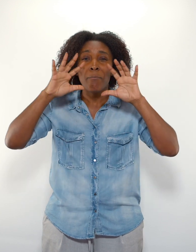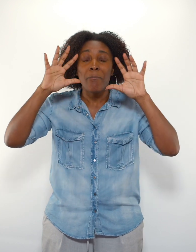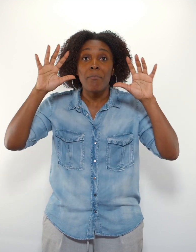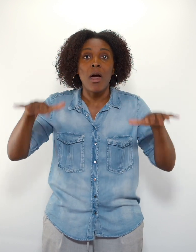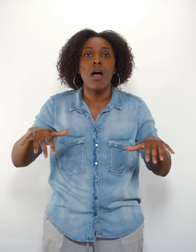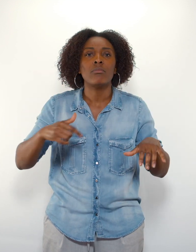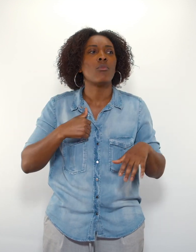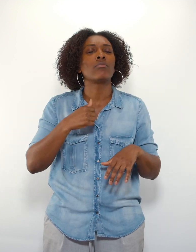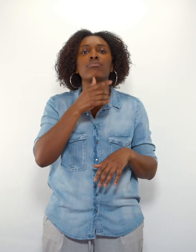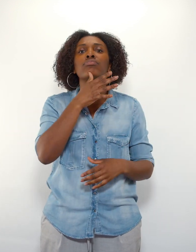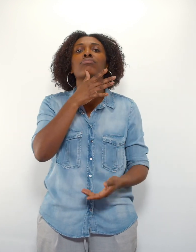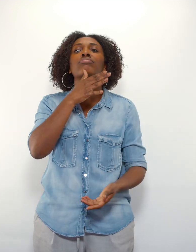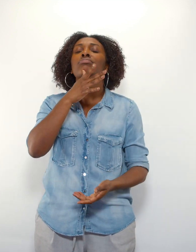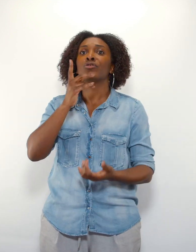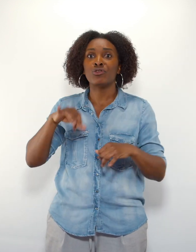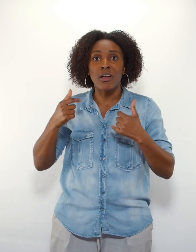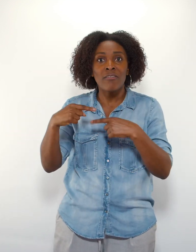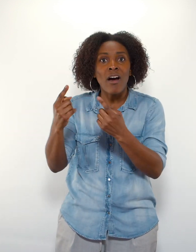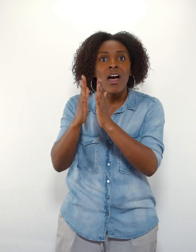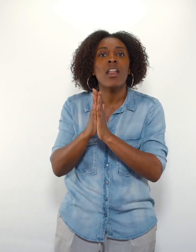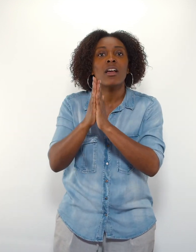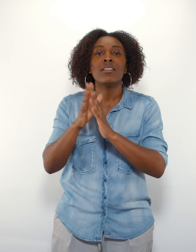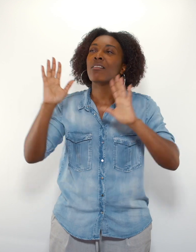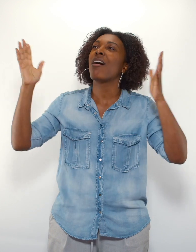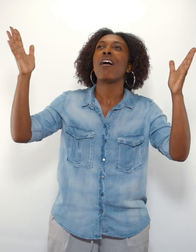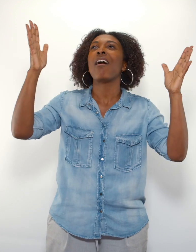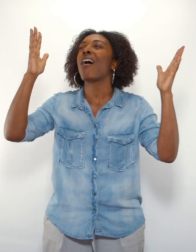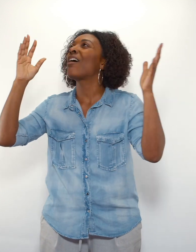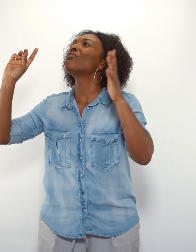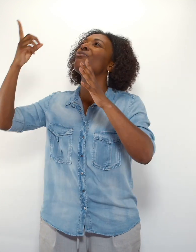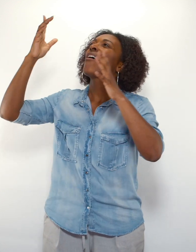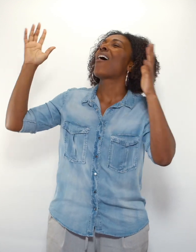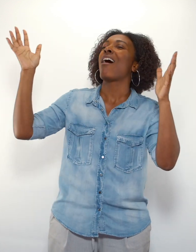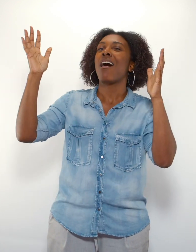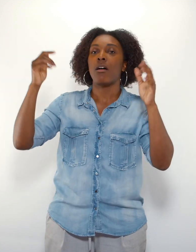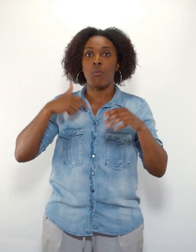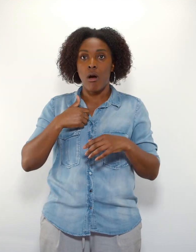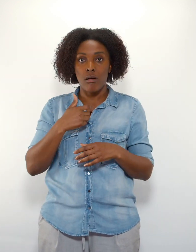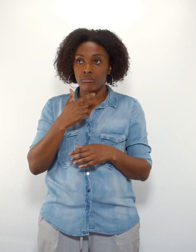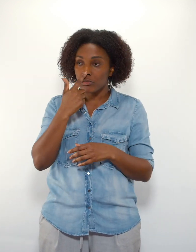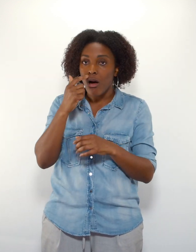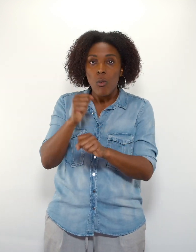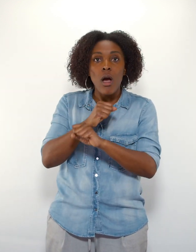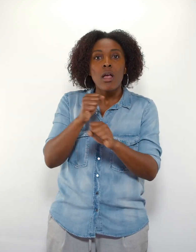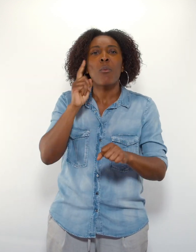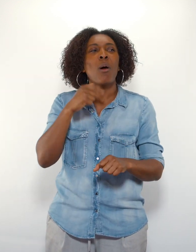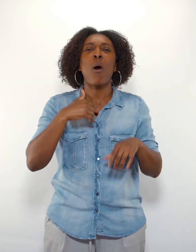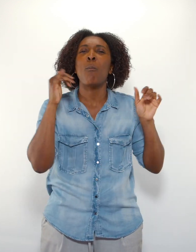Et pour moi, il était inconcevable que des jeunes puissent autant adorer le Seigneur, puisque j'avais baigné dans le milieu du moins des soirées mondaines.